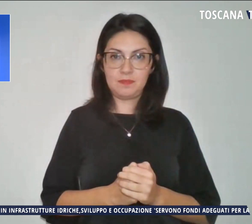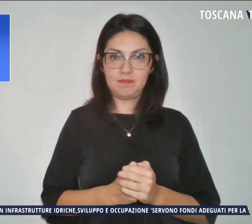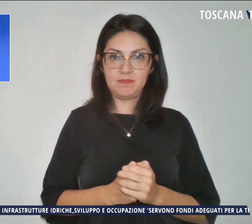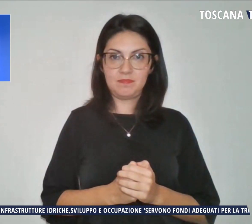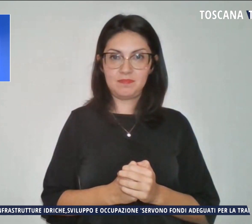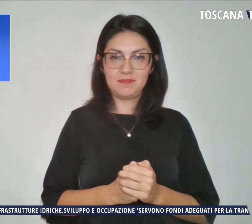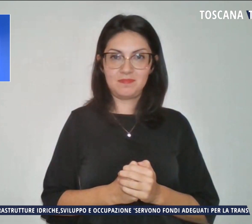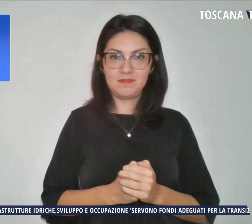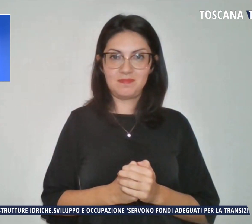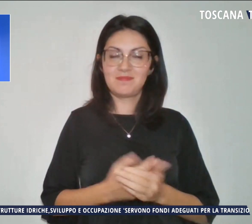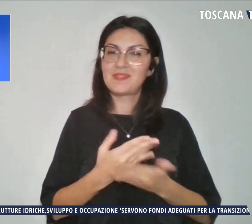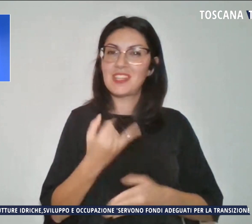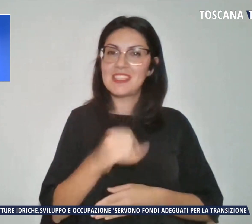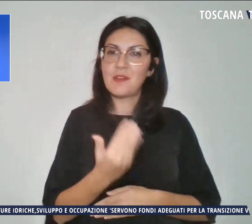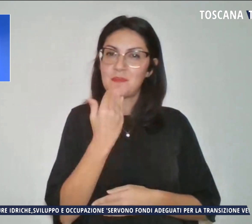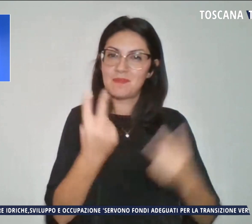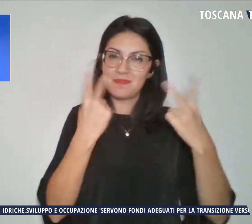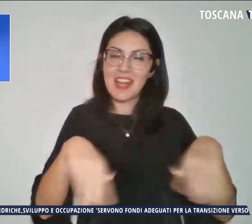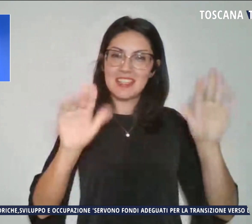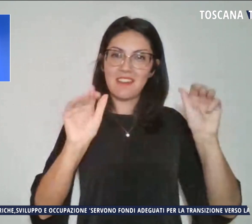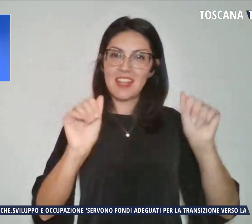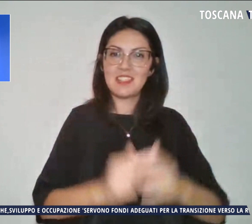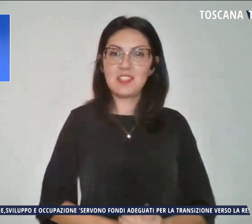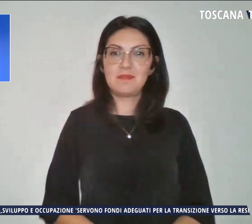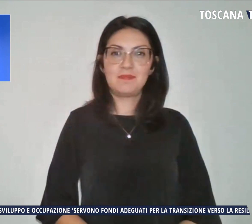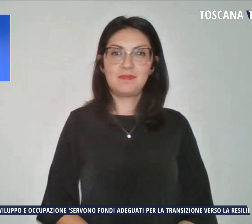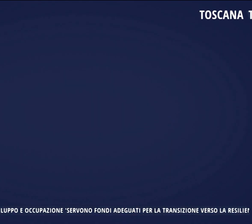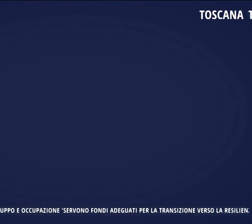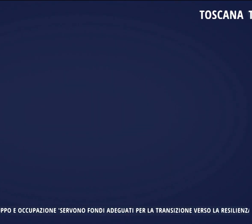È tutto per questa sera, grazie per averci seguiti. Arrivederci.